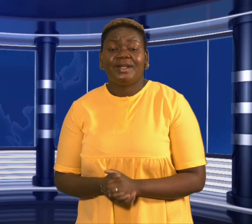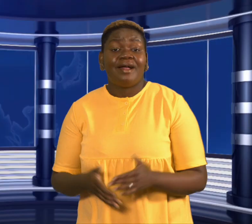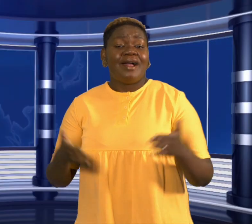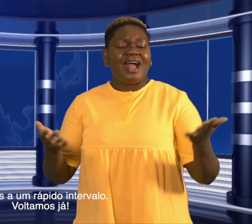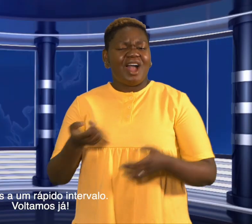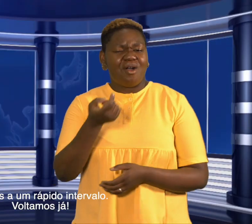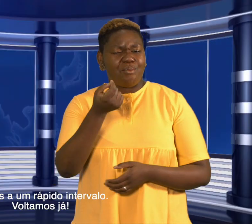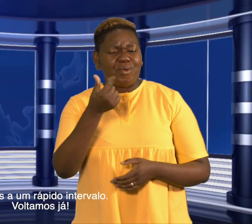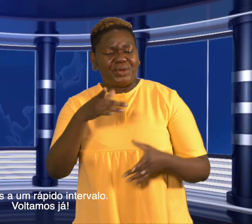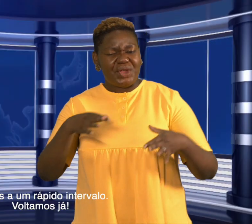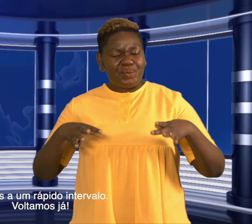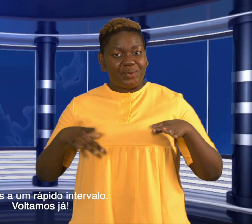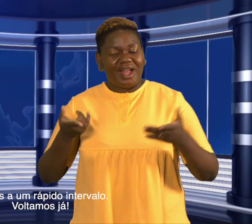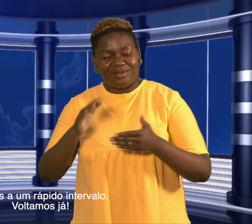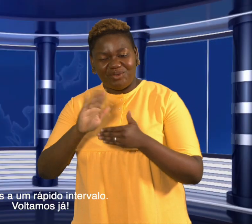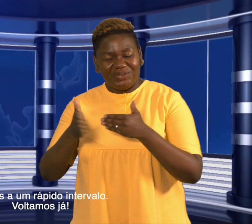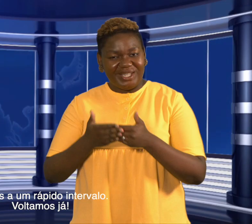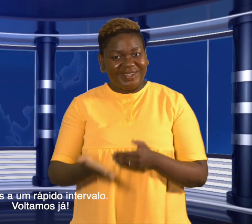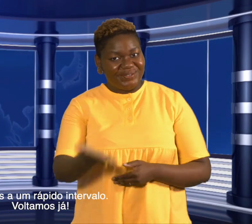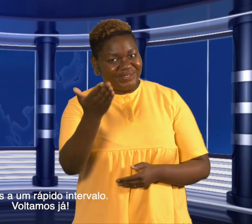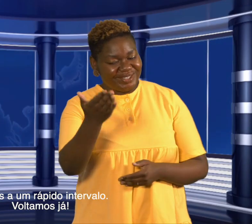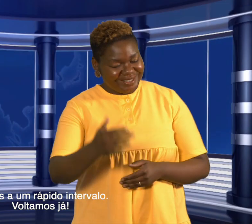Vamos a um rápido intervalo. Voltamos já.